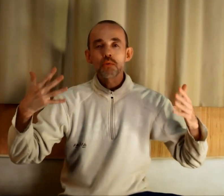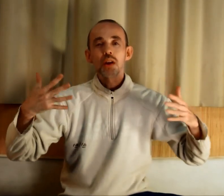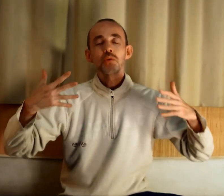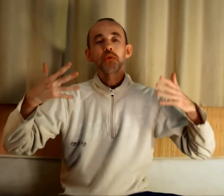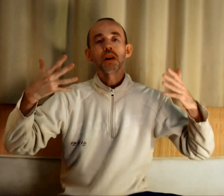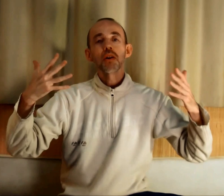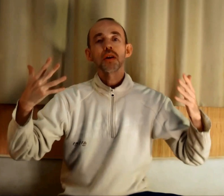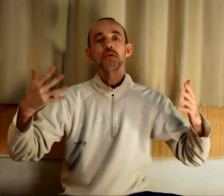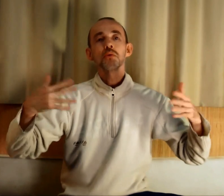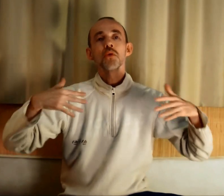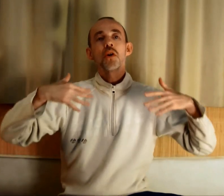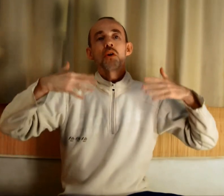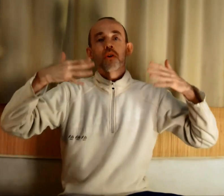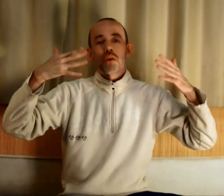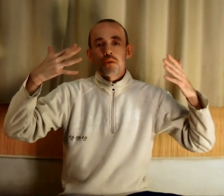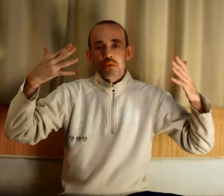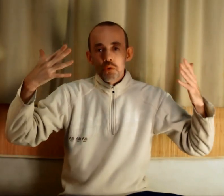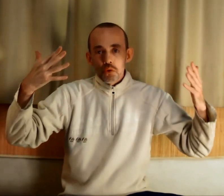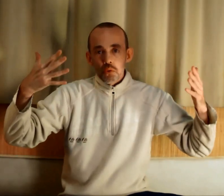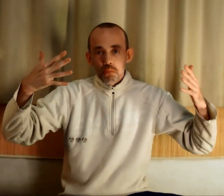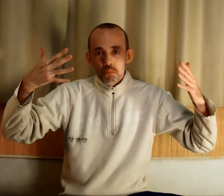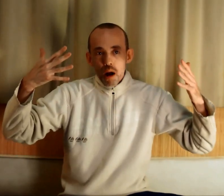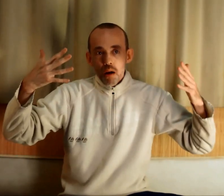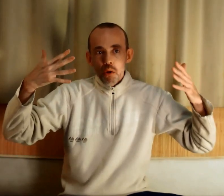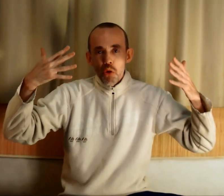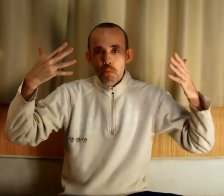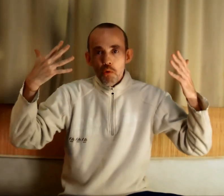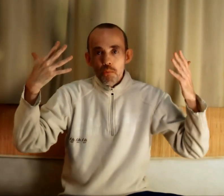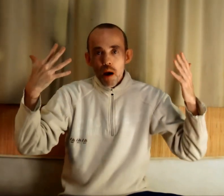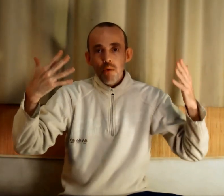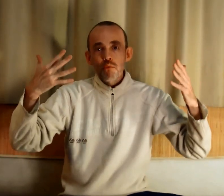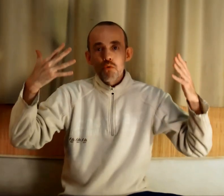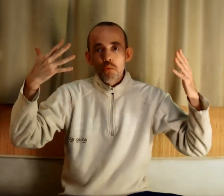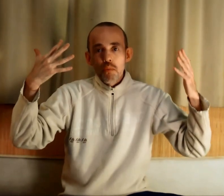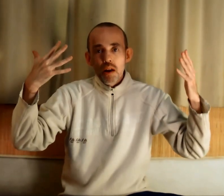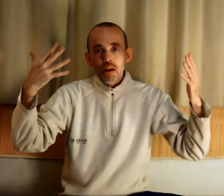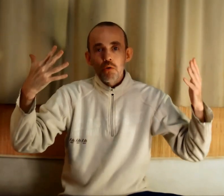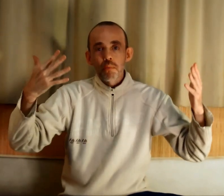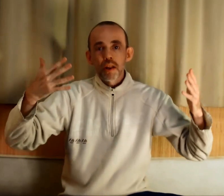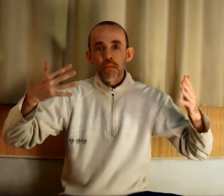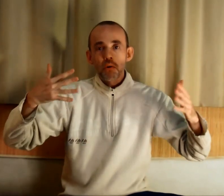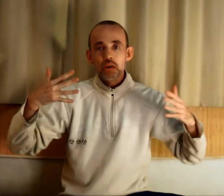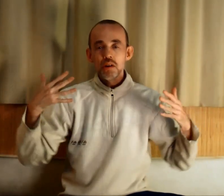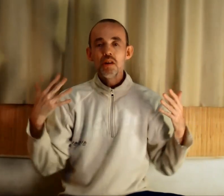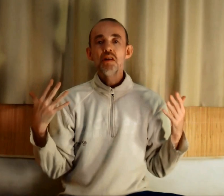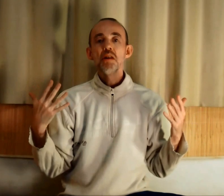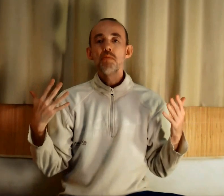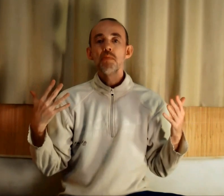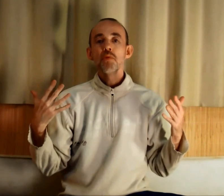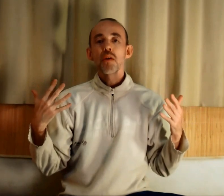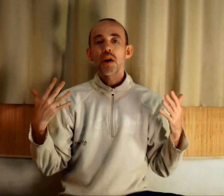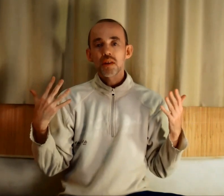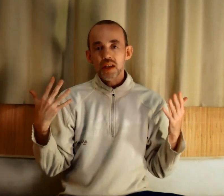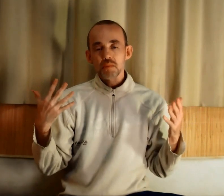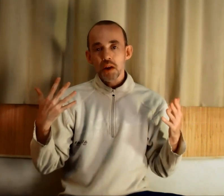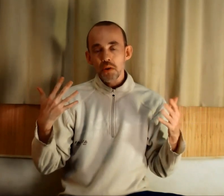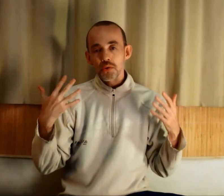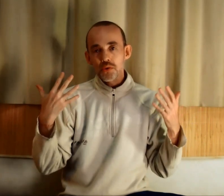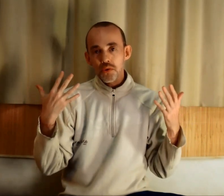objets, toutes les relations, ne peuvent pas vous combler complètement. Il peut y avoir des expériences